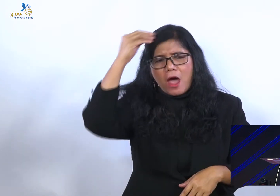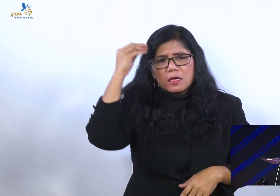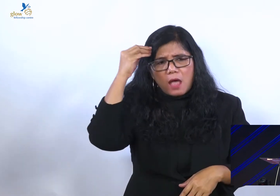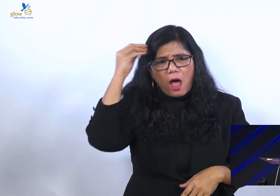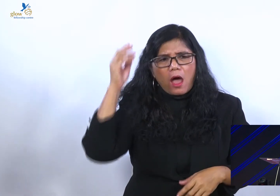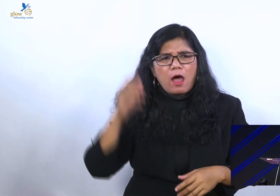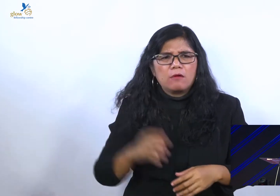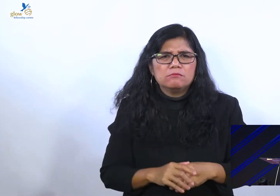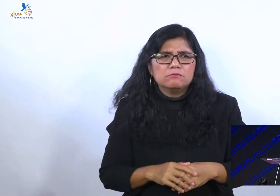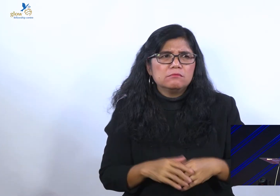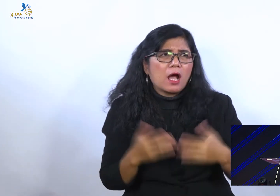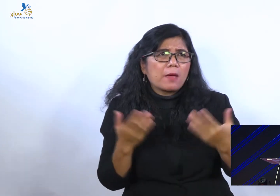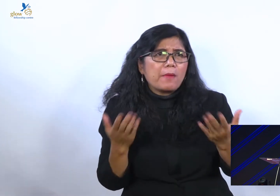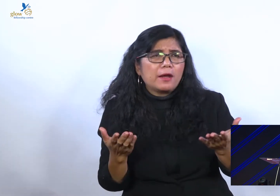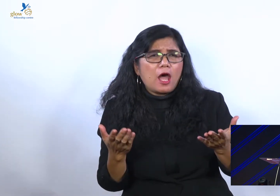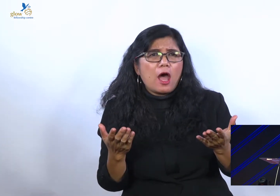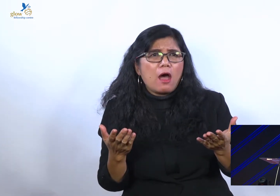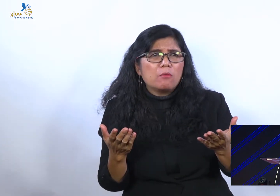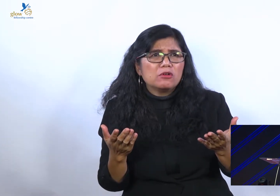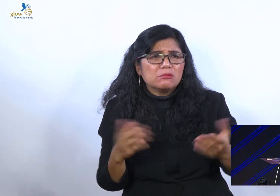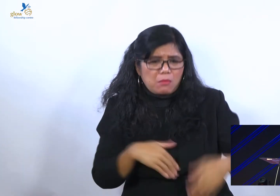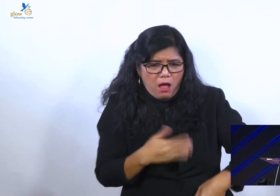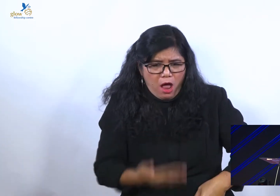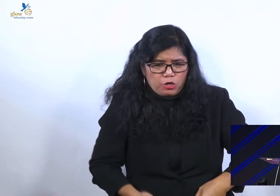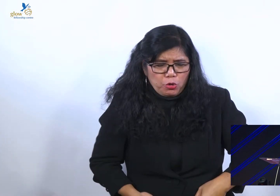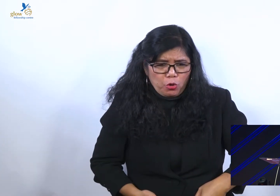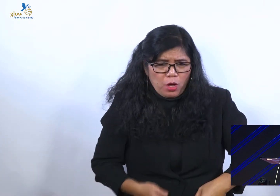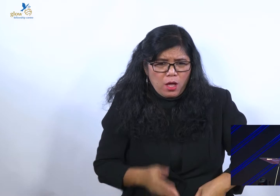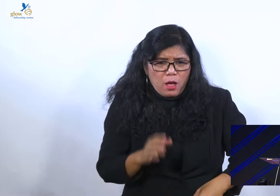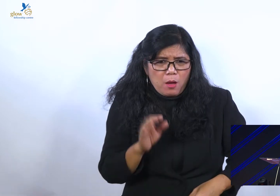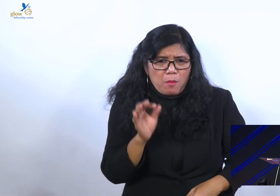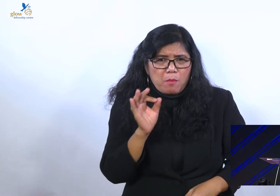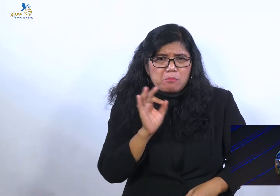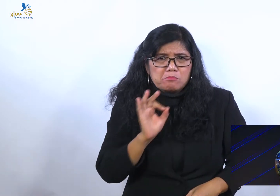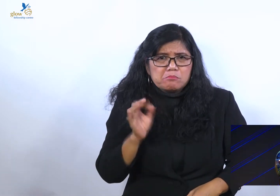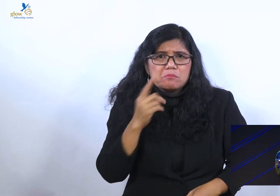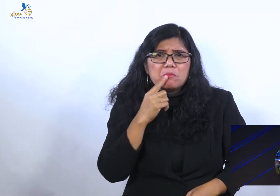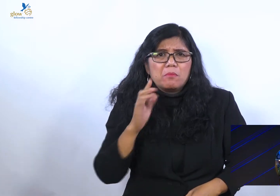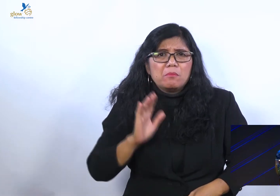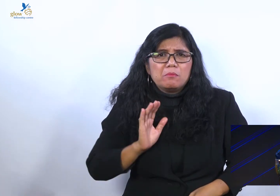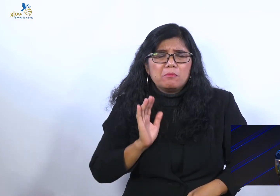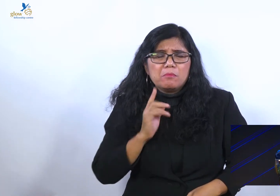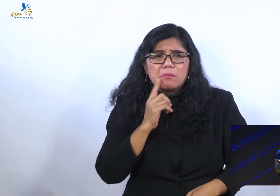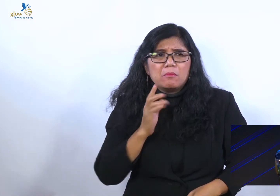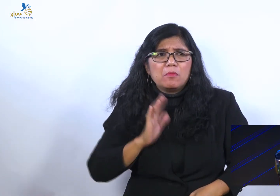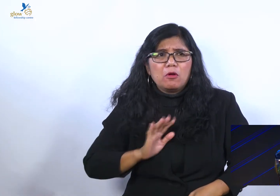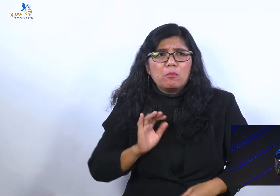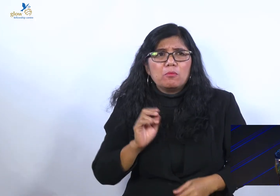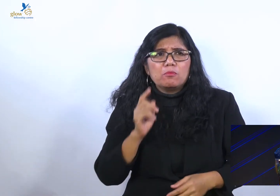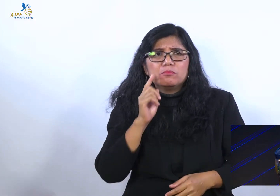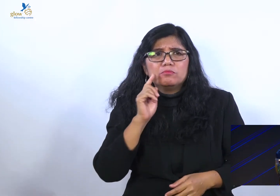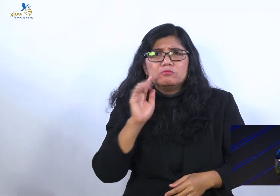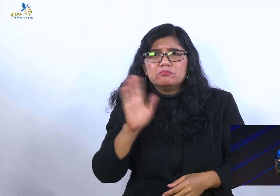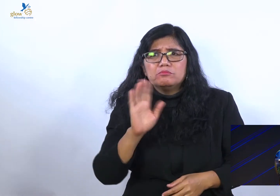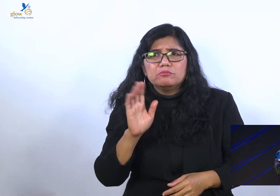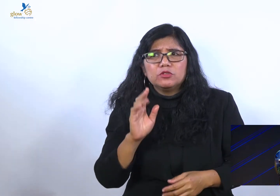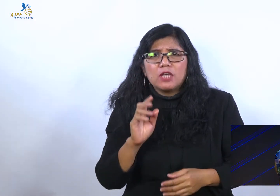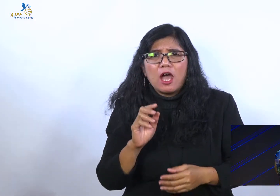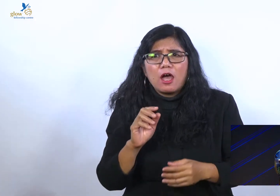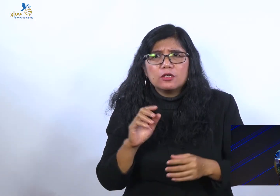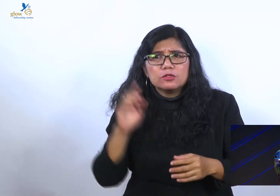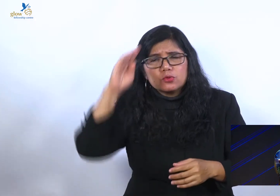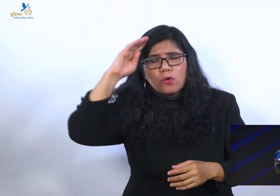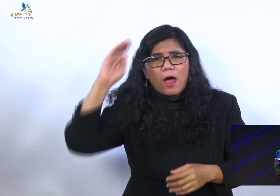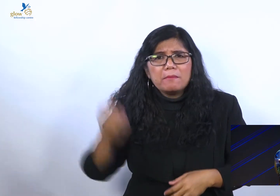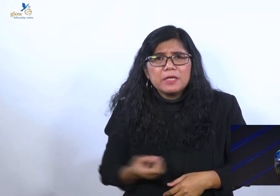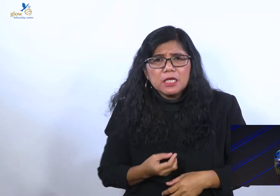aku mengandung sebab aku belum bersuami. Lalu malaikat menjelaskan, karena roh kudus turun ke atas